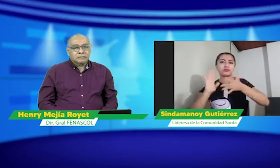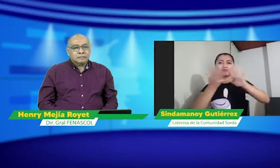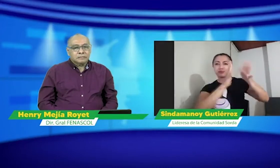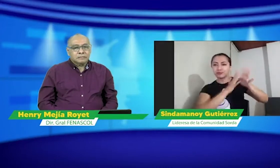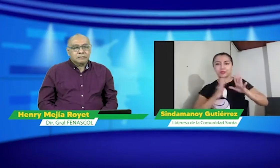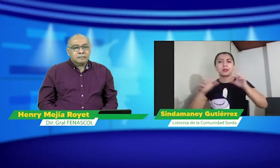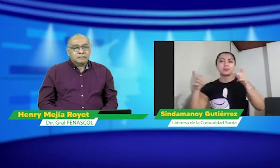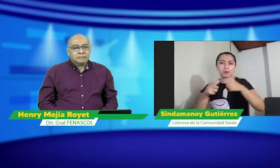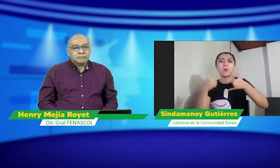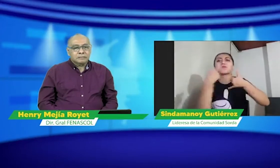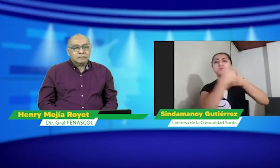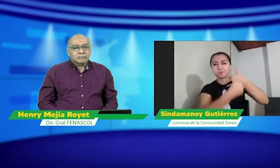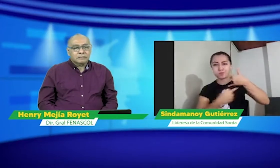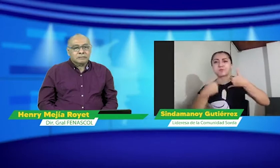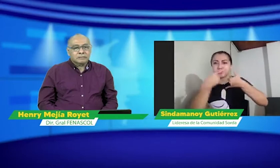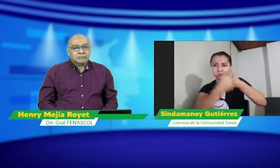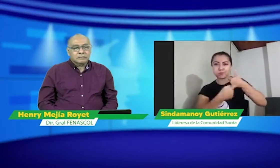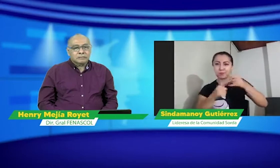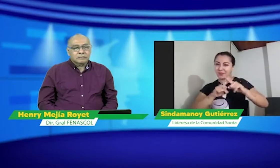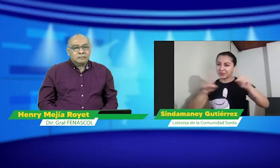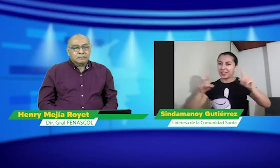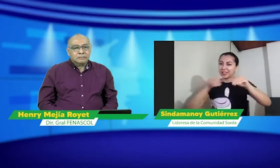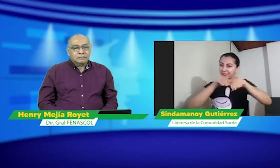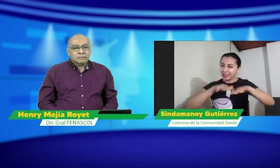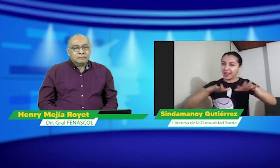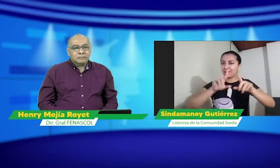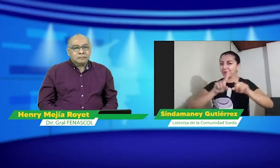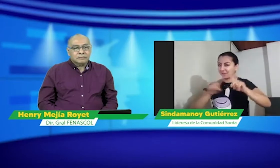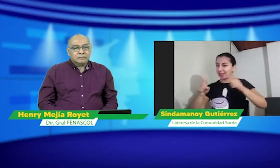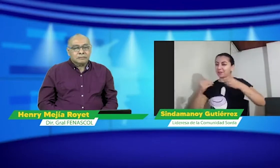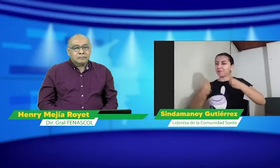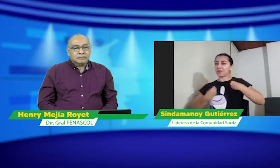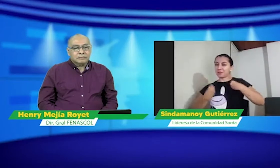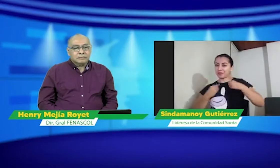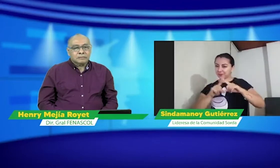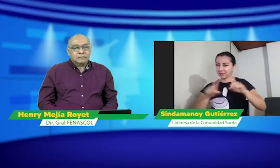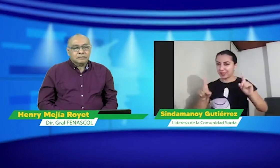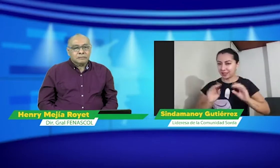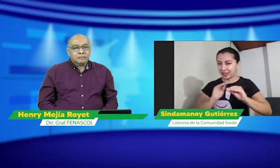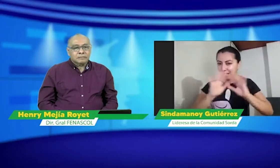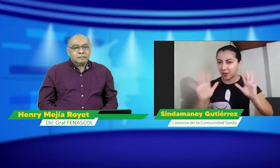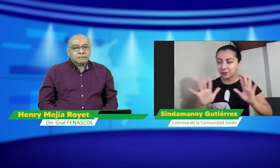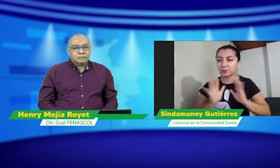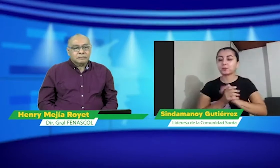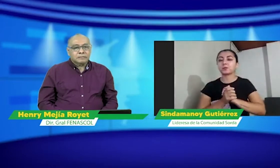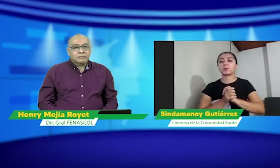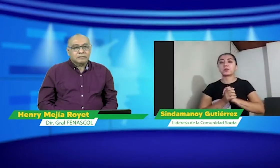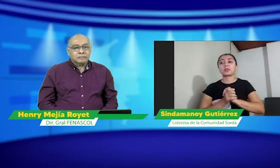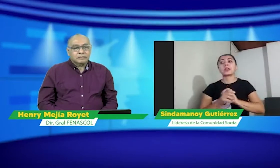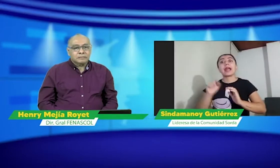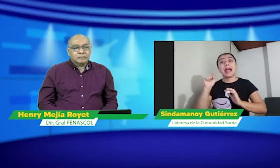esa tradición que tenemos como personas sordas porque las personas sordas vivimos en todo el territorio nacional.